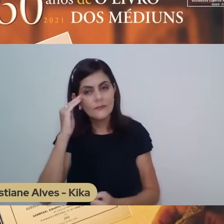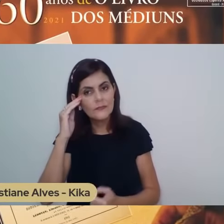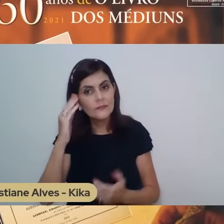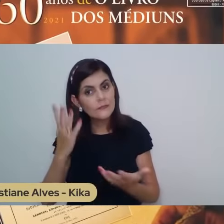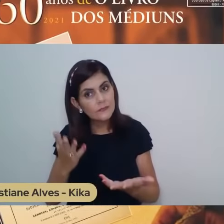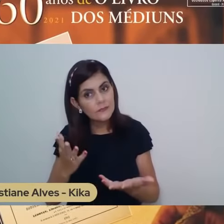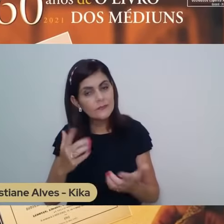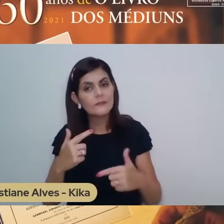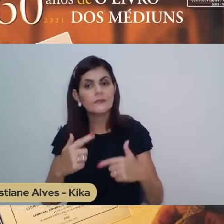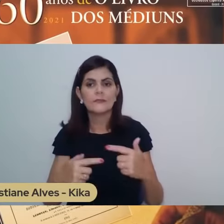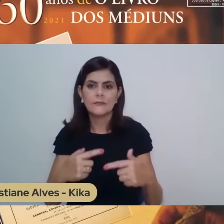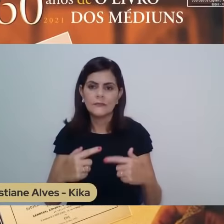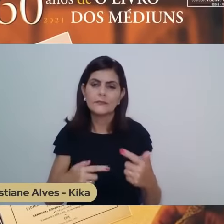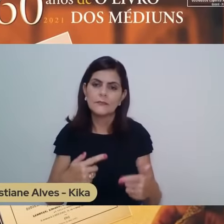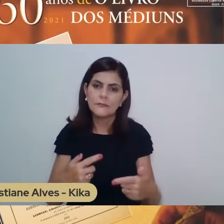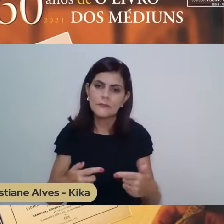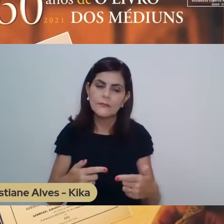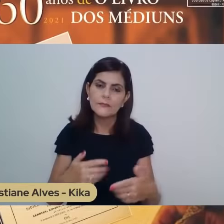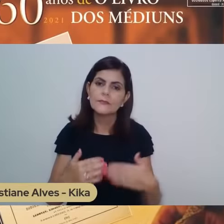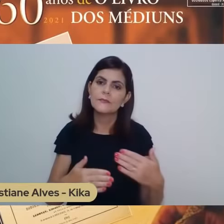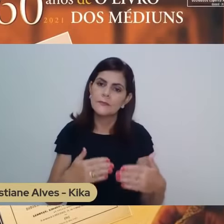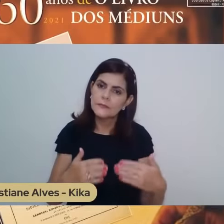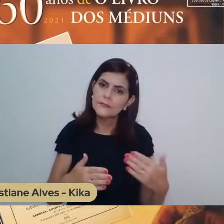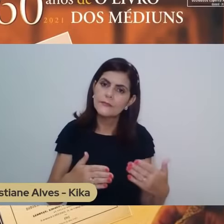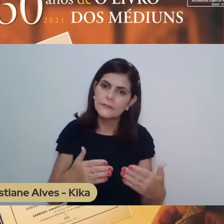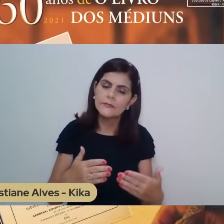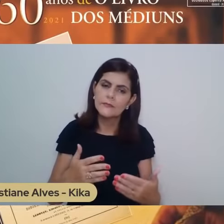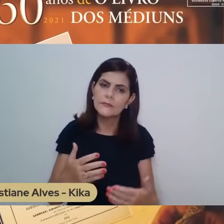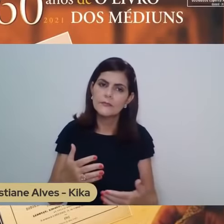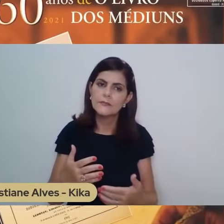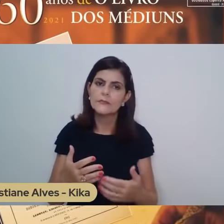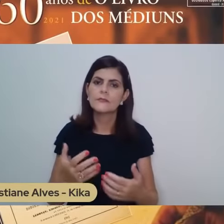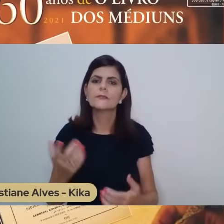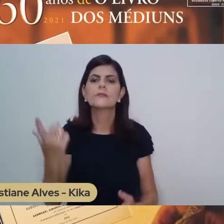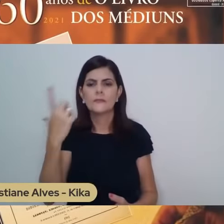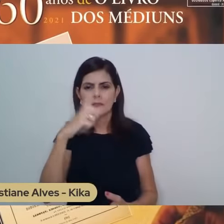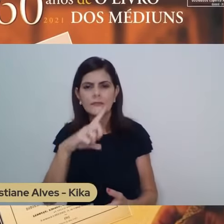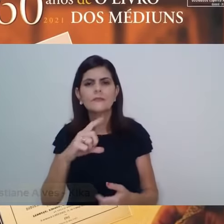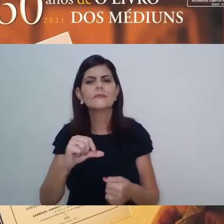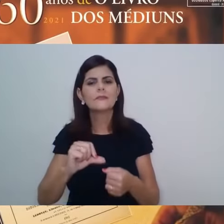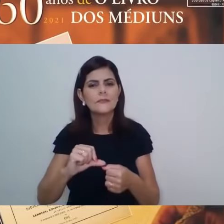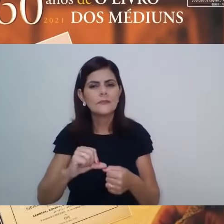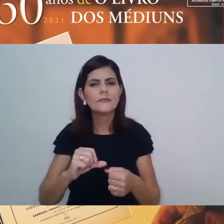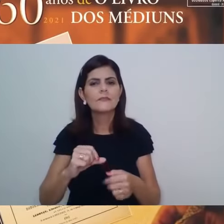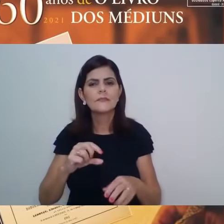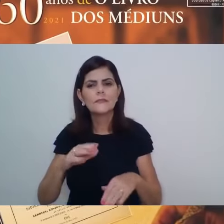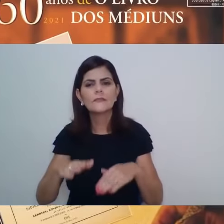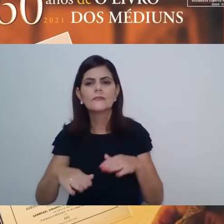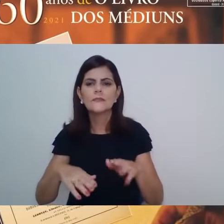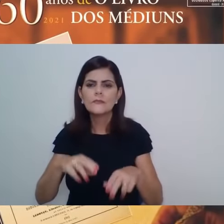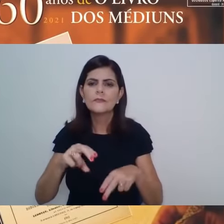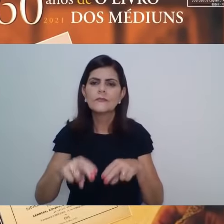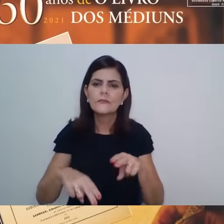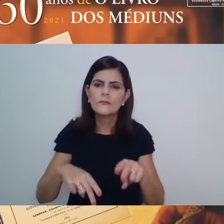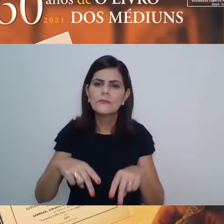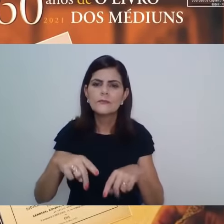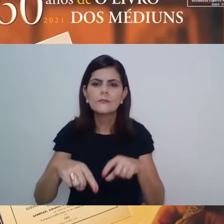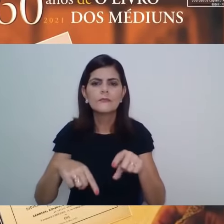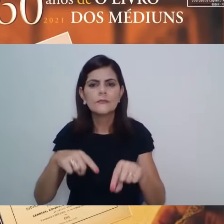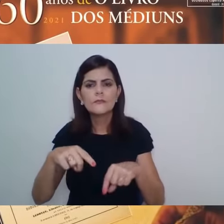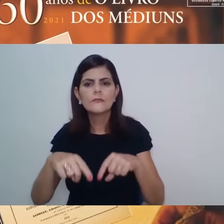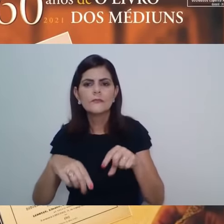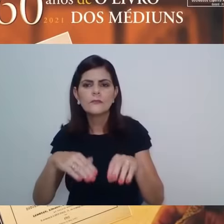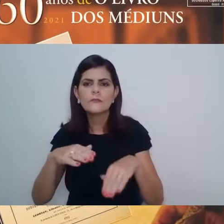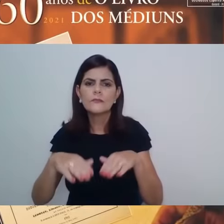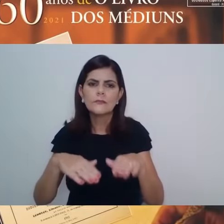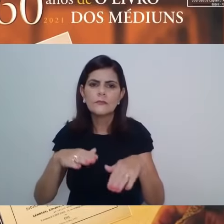mas graças a Deus alguns outros o fizeram e assim ele foi caminhando e assim ele foi se construindo, vencendo todos